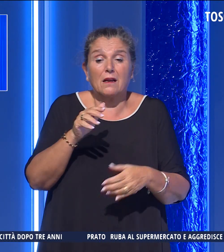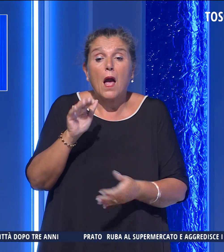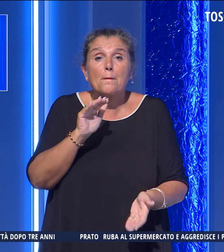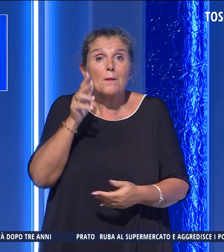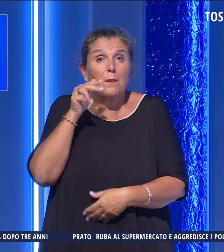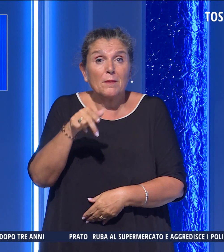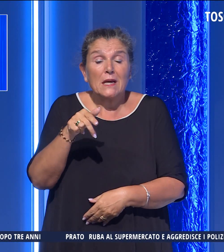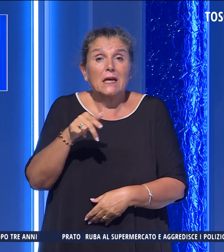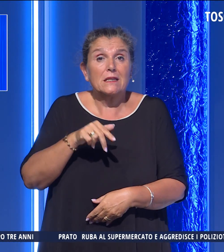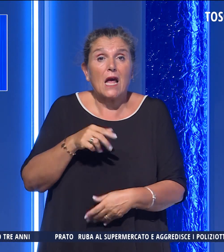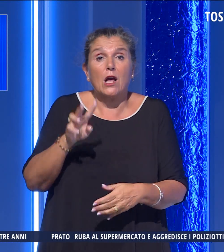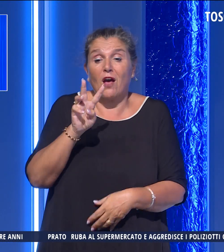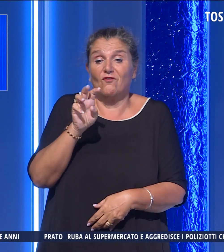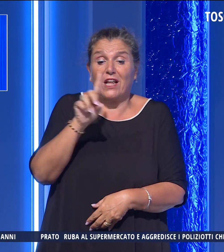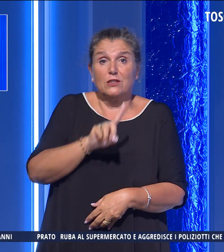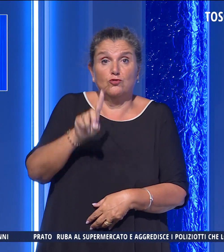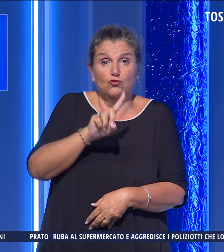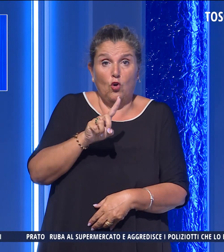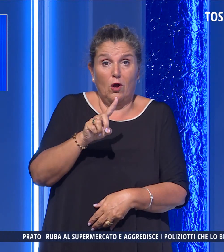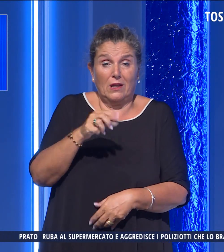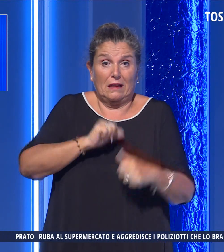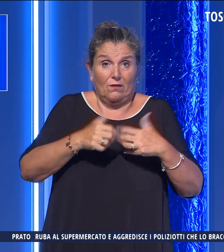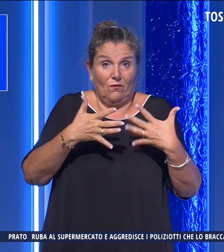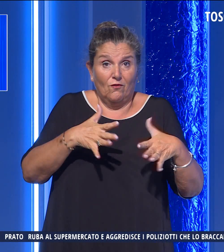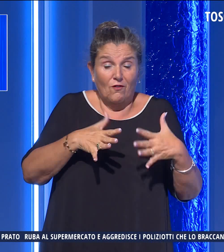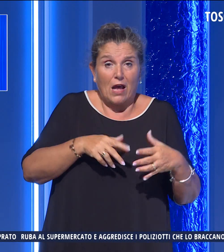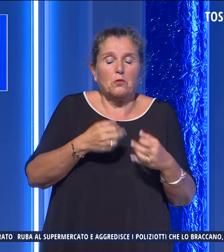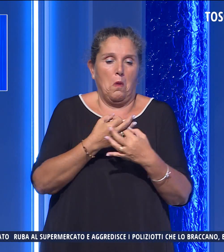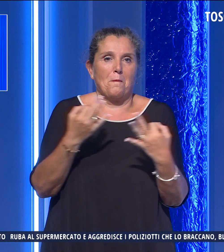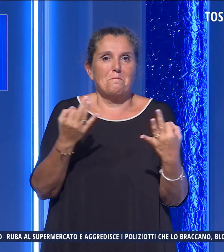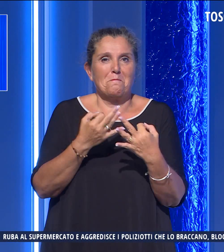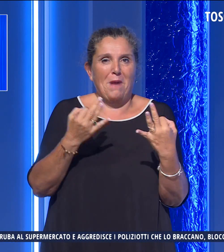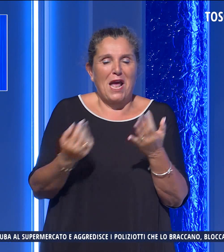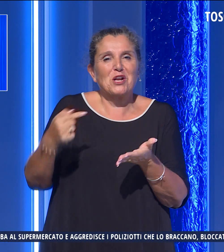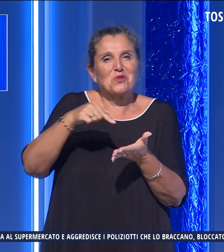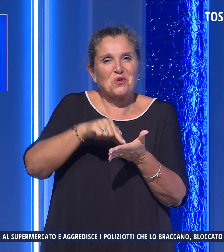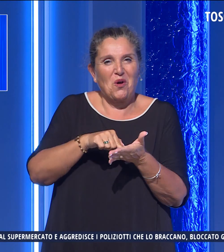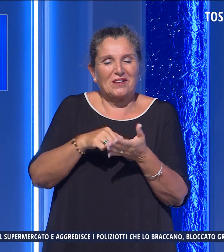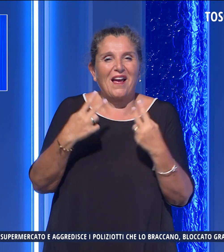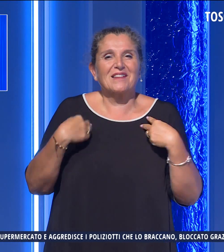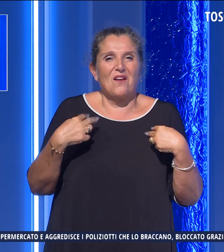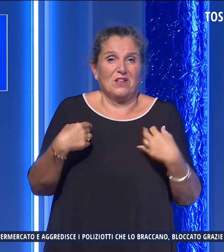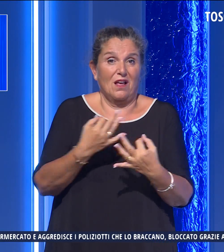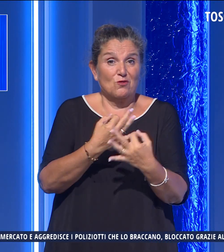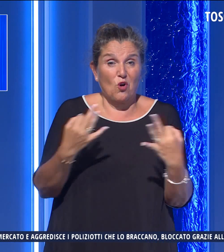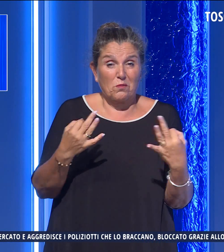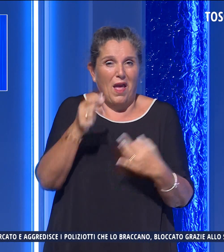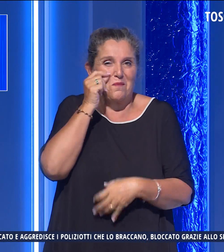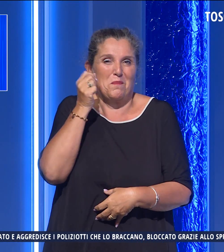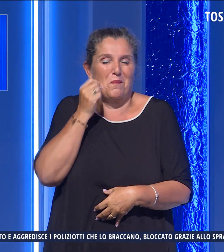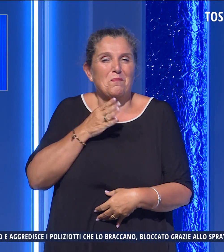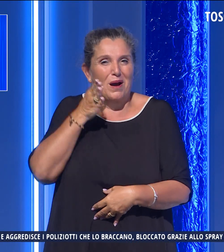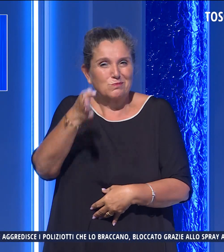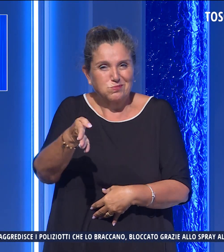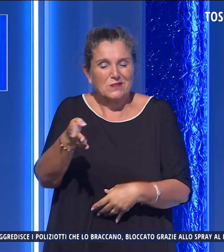stata dimessa a 20 giorni dall'intervento. sta bene è tornata la vita normale dai suoi genitori